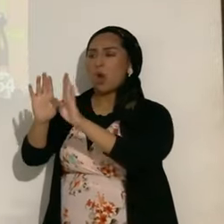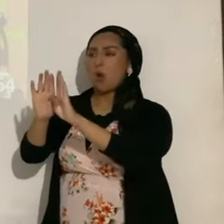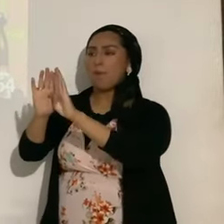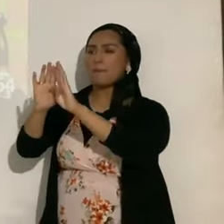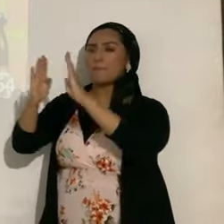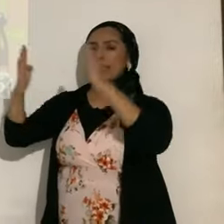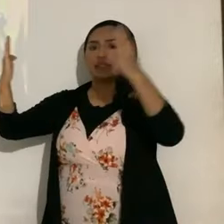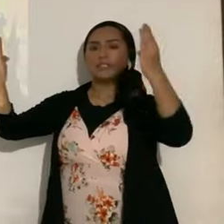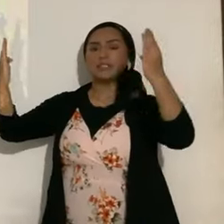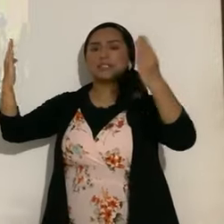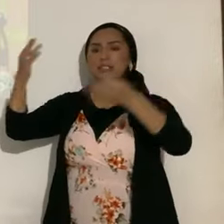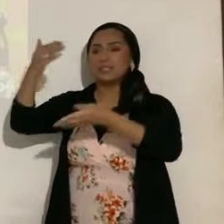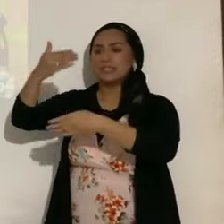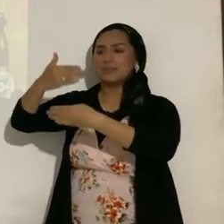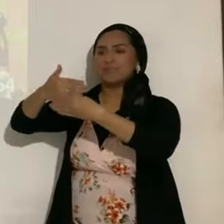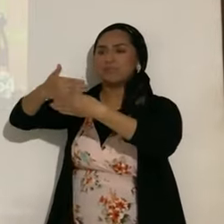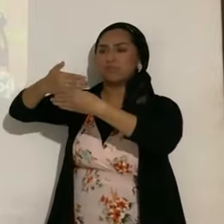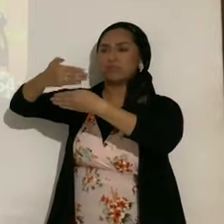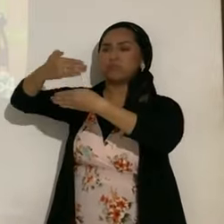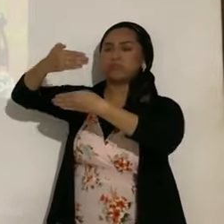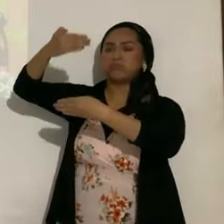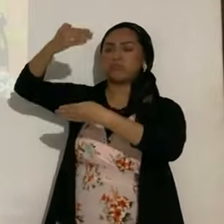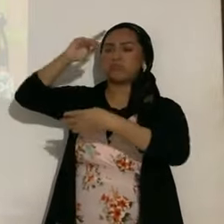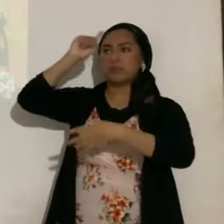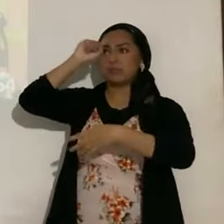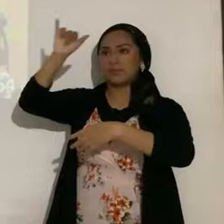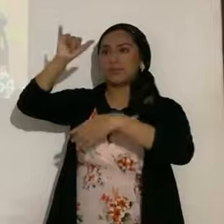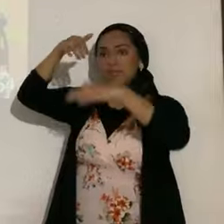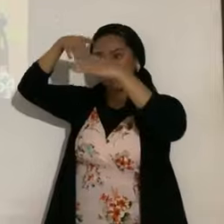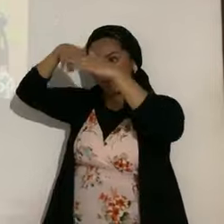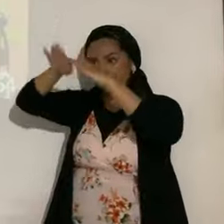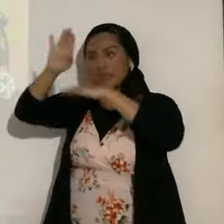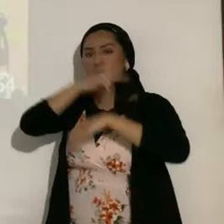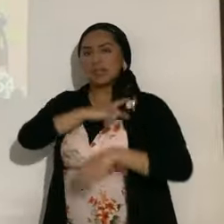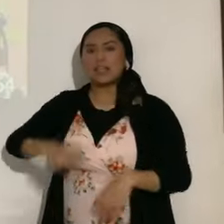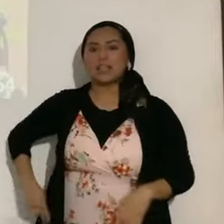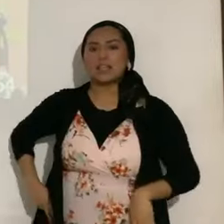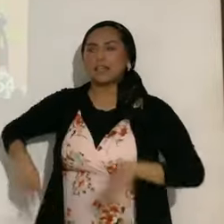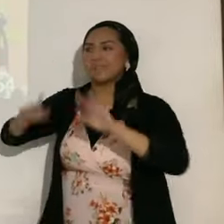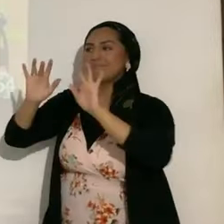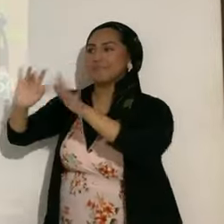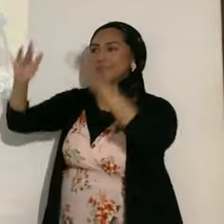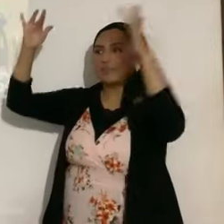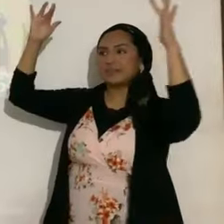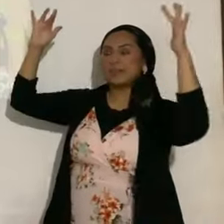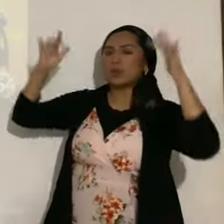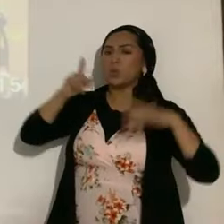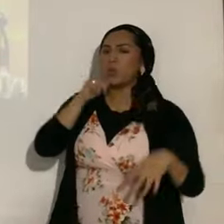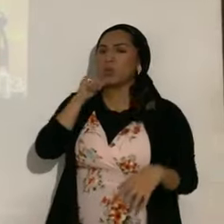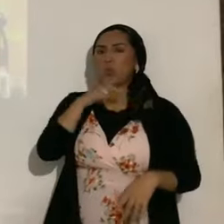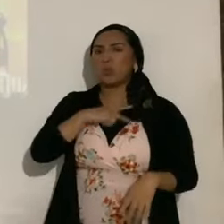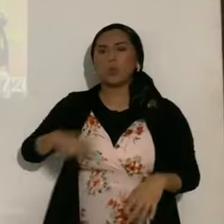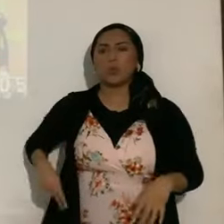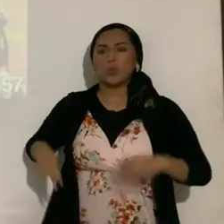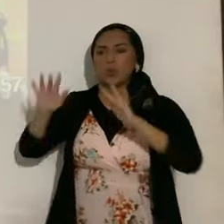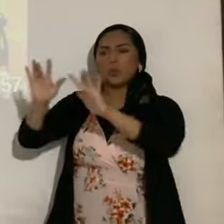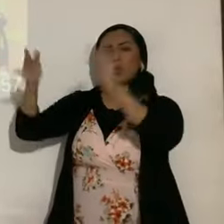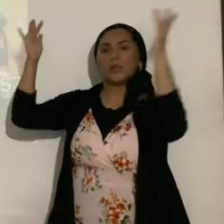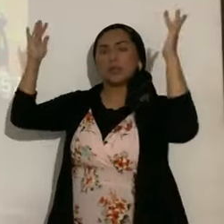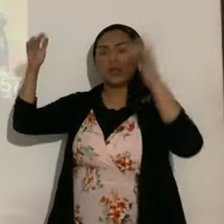cabezas y alzad vosotras puertas eternas, y entrará el rey de esplendor. ¿Quién es este rey de esplendor? Yahweh el fuerte y